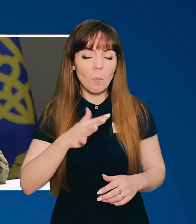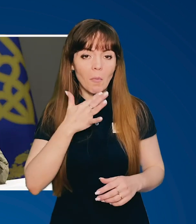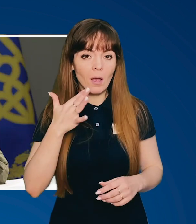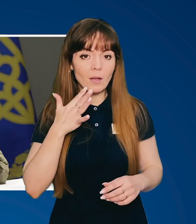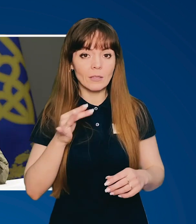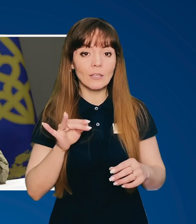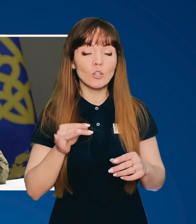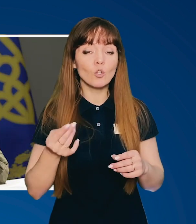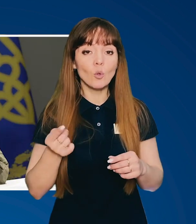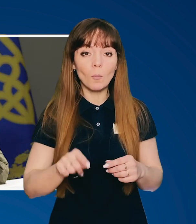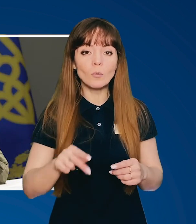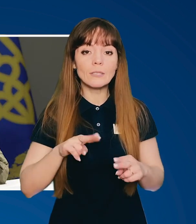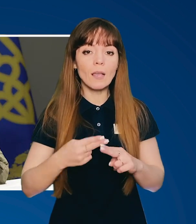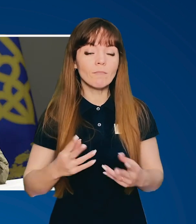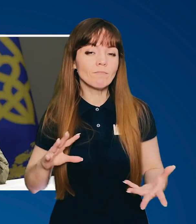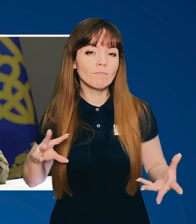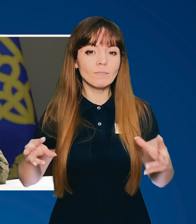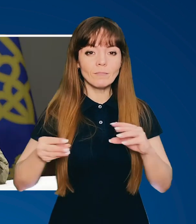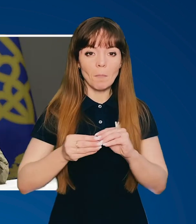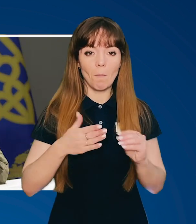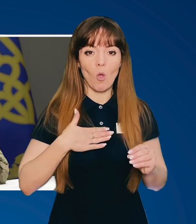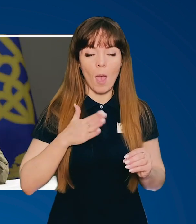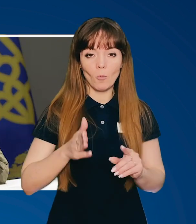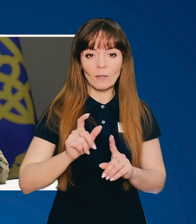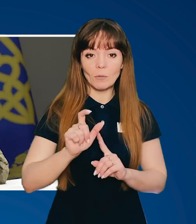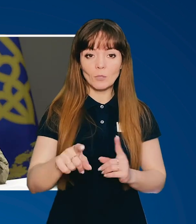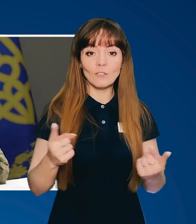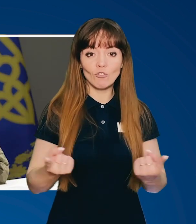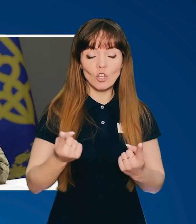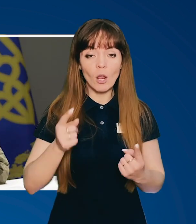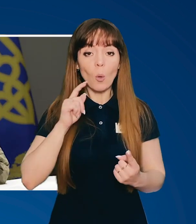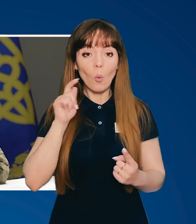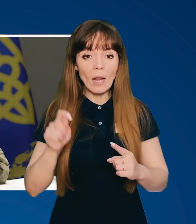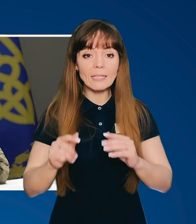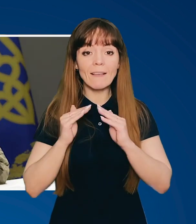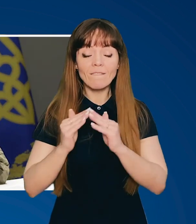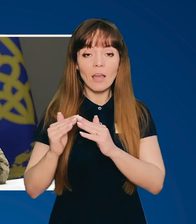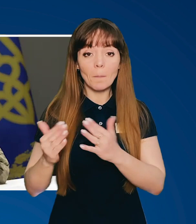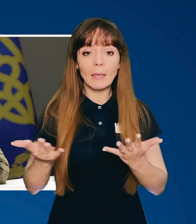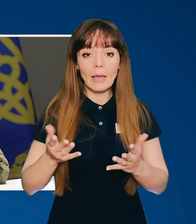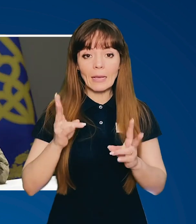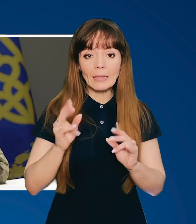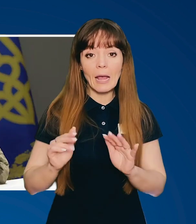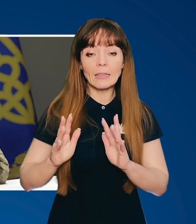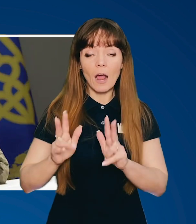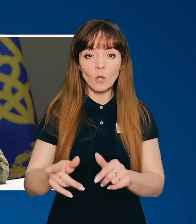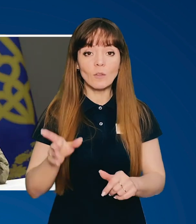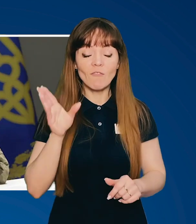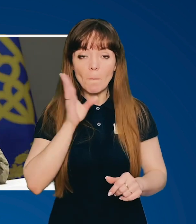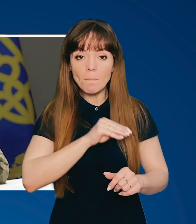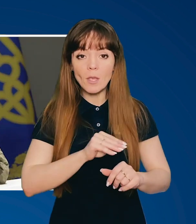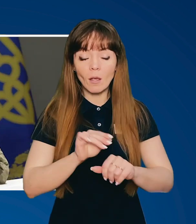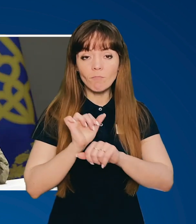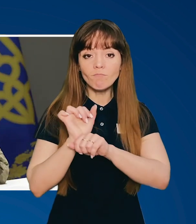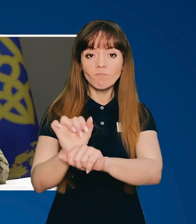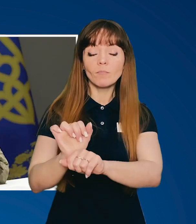багато, тому це узагальнена моя буде відповідь. Звичайний український фермер, який на трактори міг перегородити